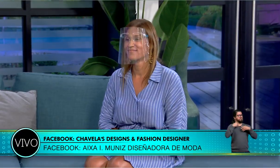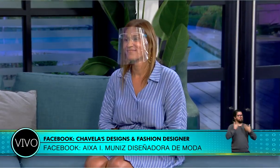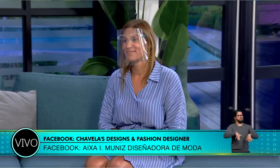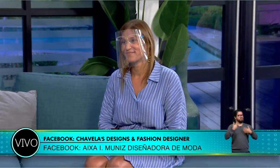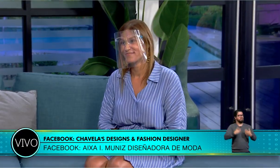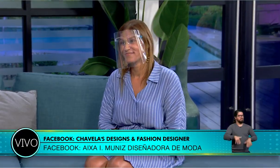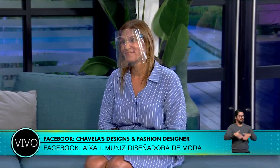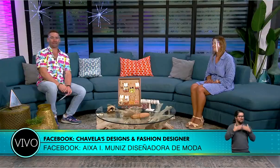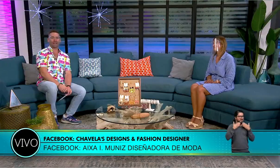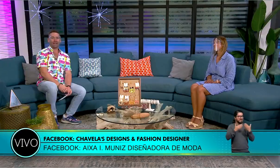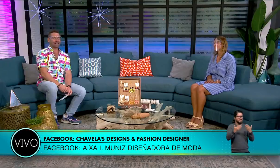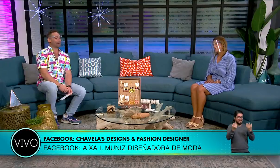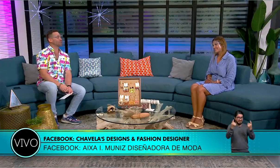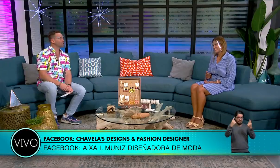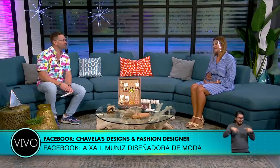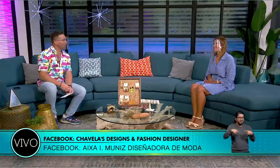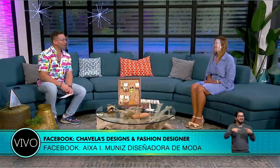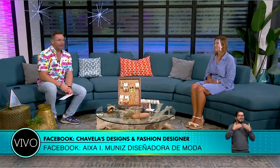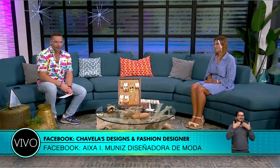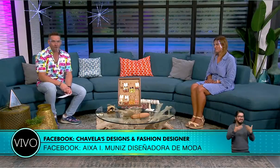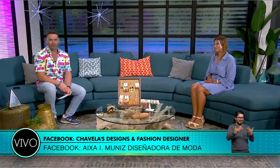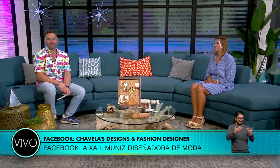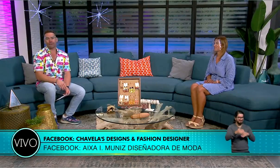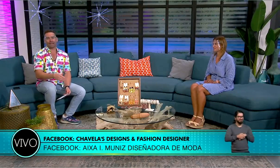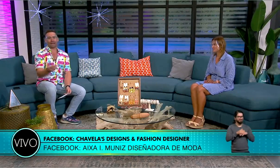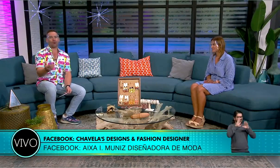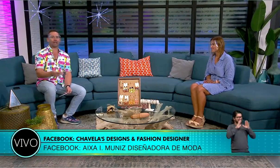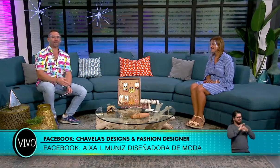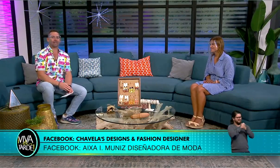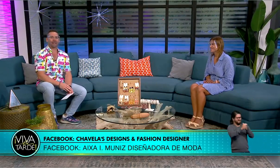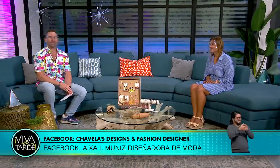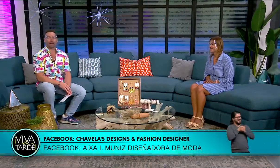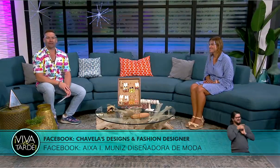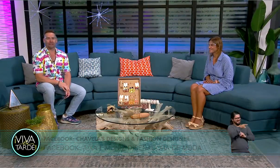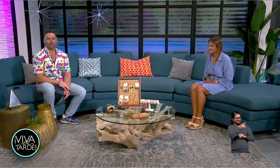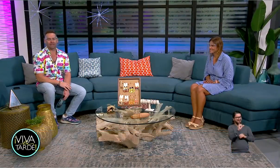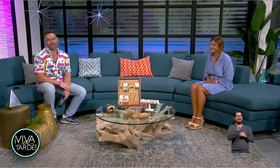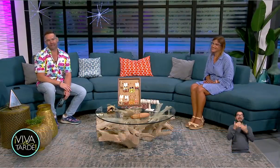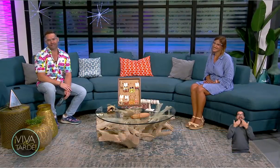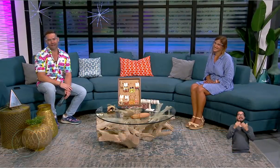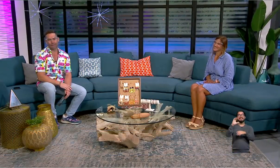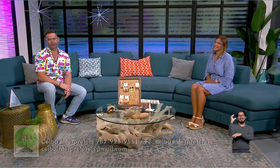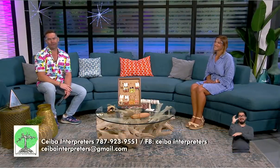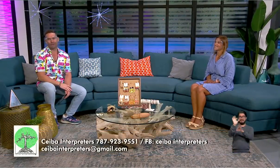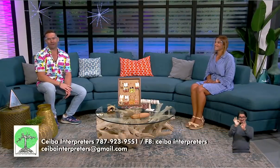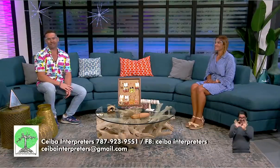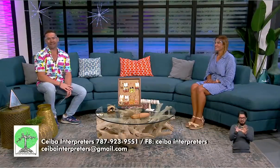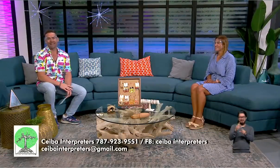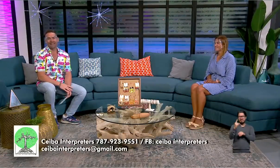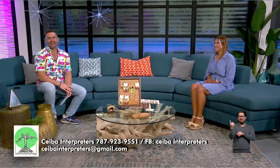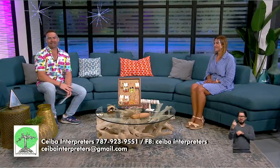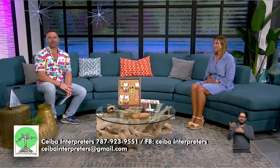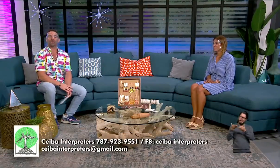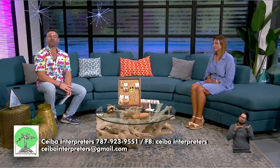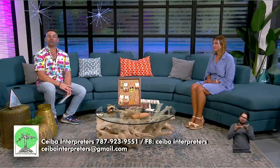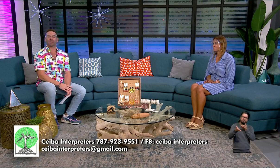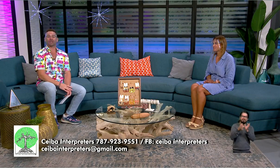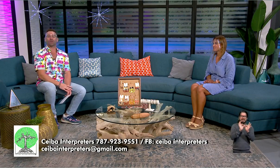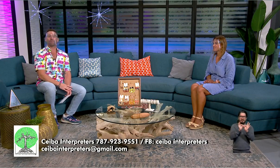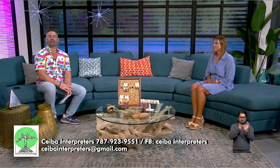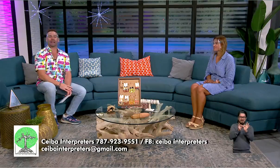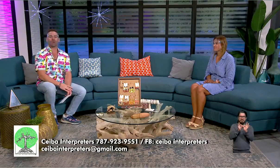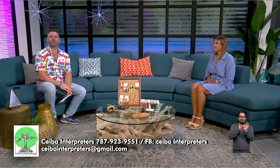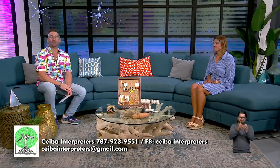con nosotros en Viva la Tarde. Así que muchísimo éxito para ti. También queremos agradecer a Ceiba Interpretes, quienes siempre ofrecen servicios de